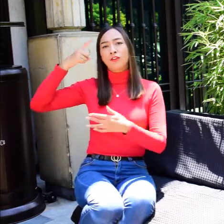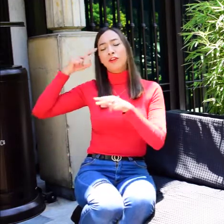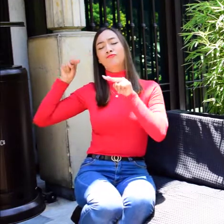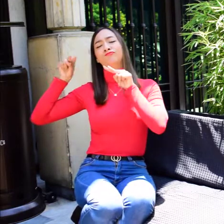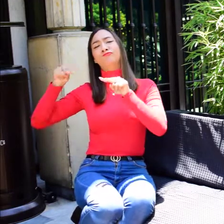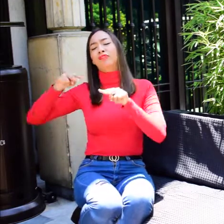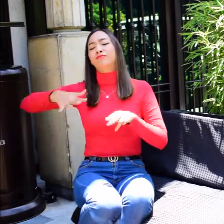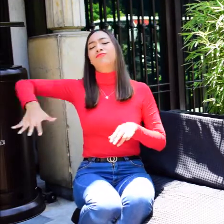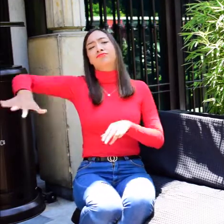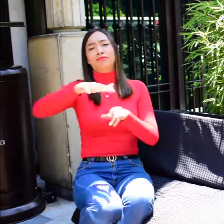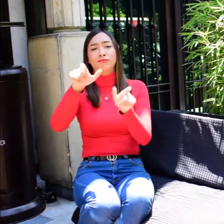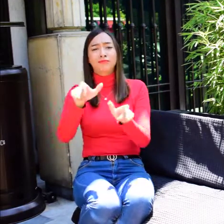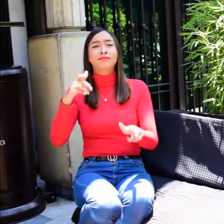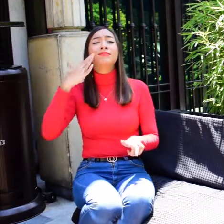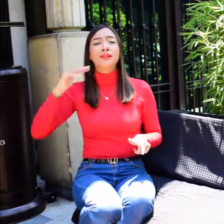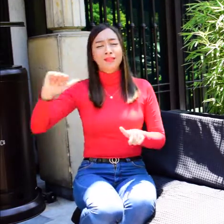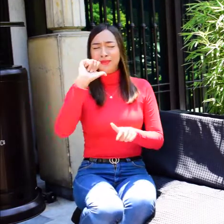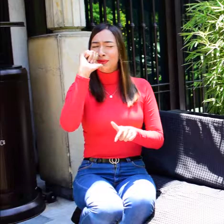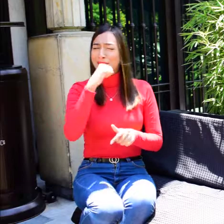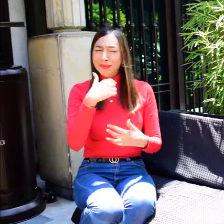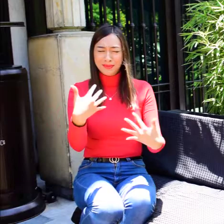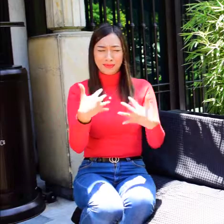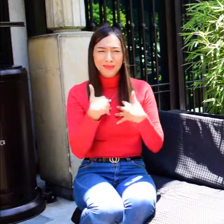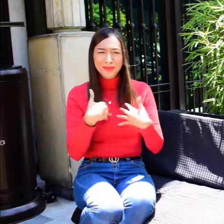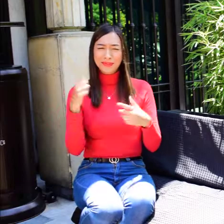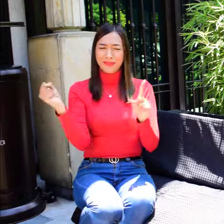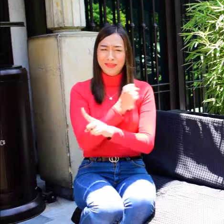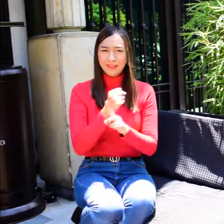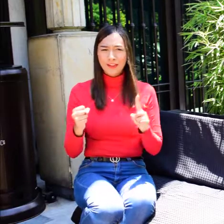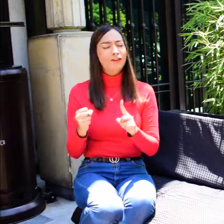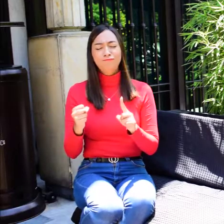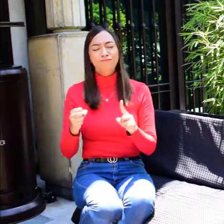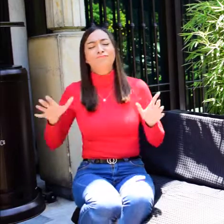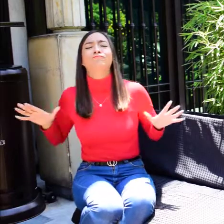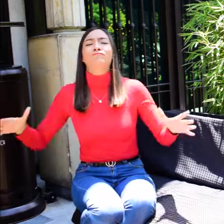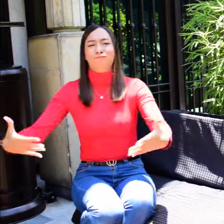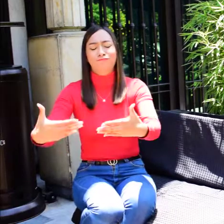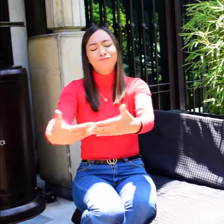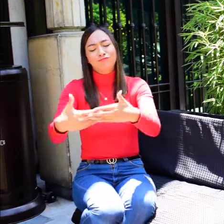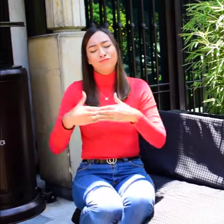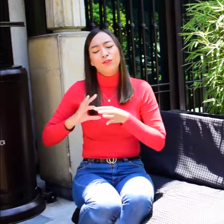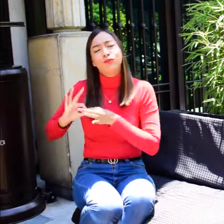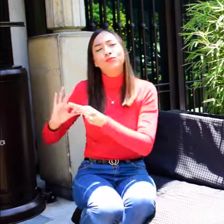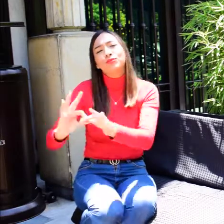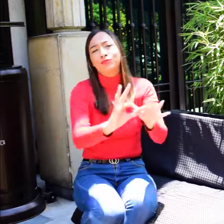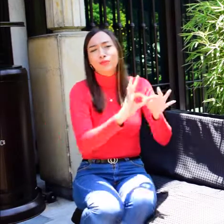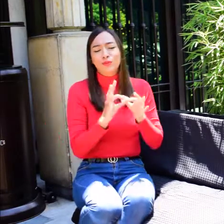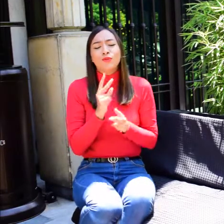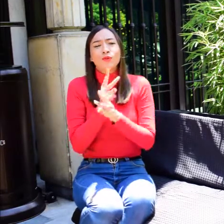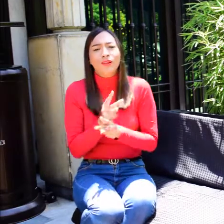Se garantiza la participación de las mujeres sordas en todas las esferas de la sociedad. El gobierno debe velar por la integridad de las mujeres con